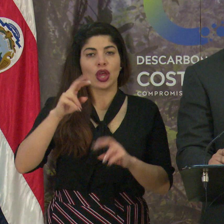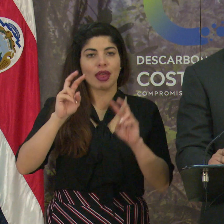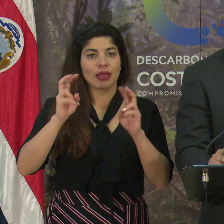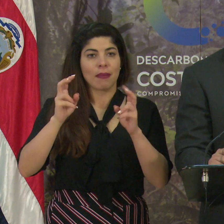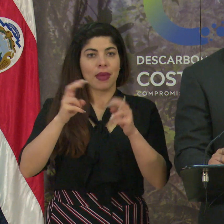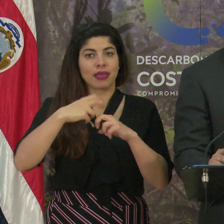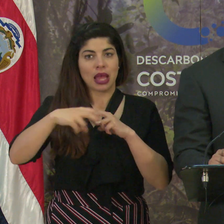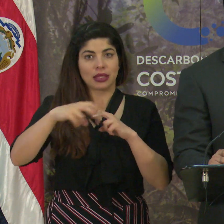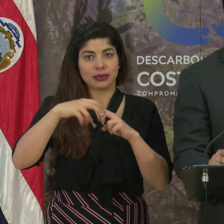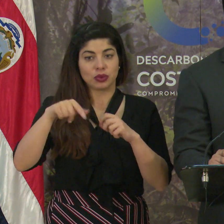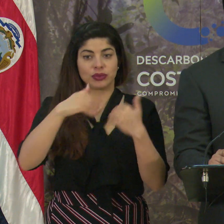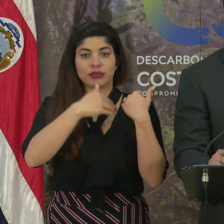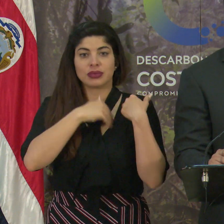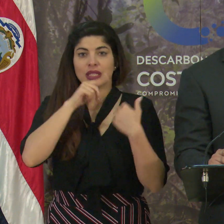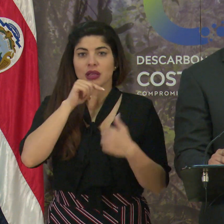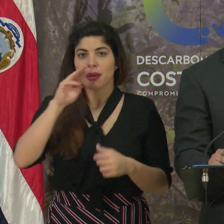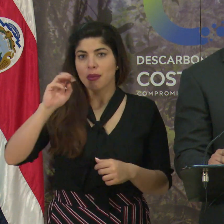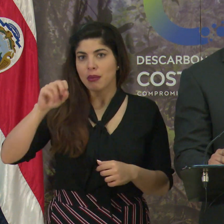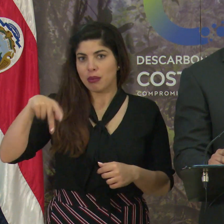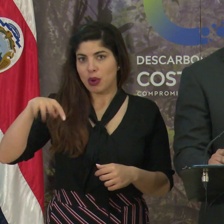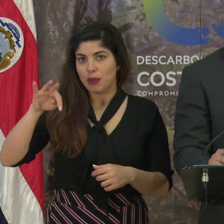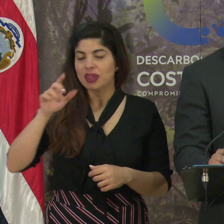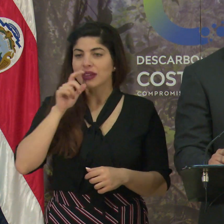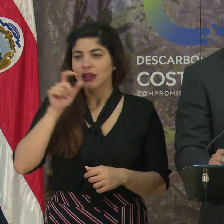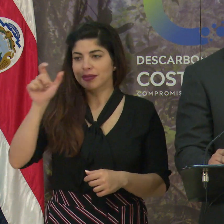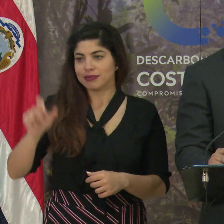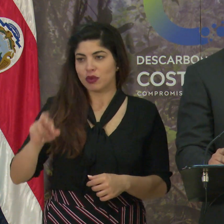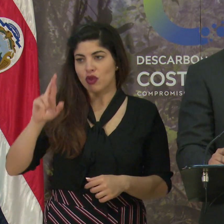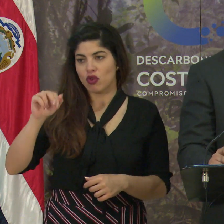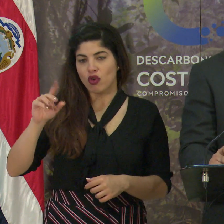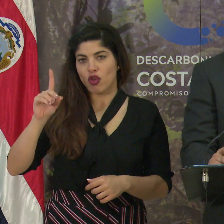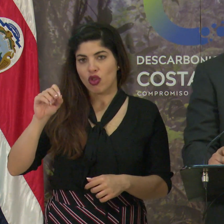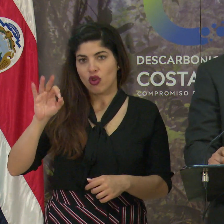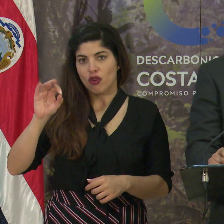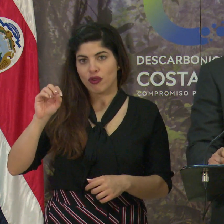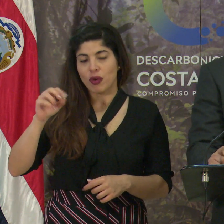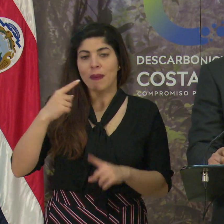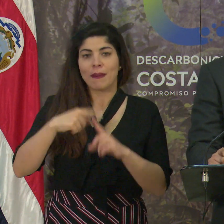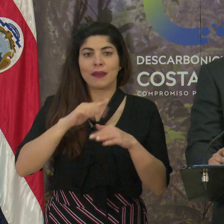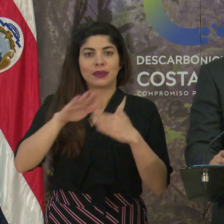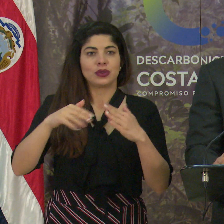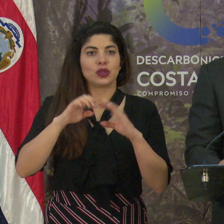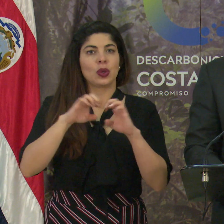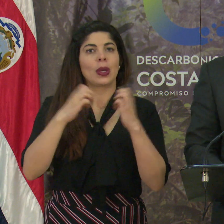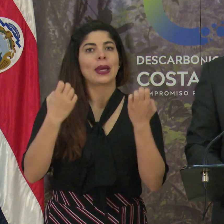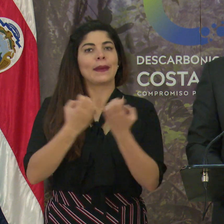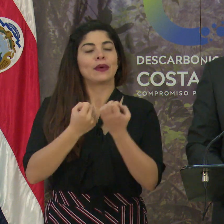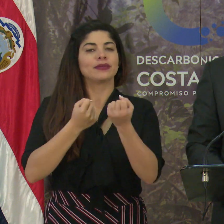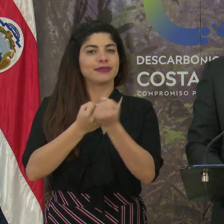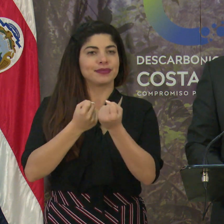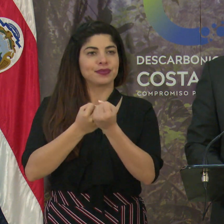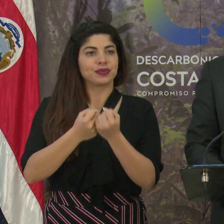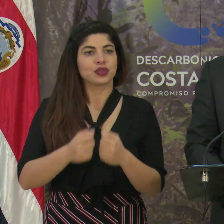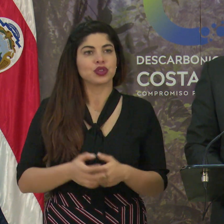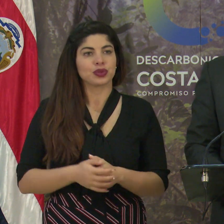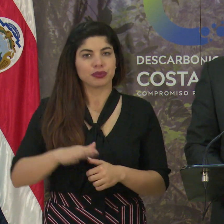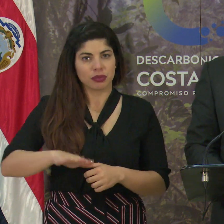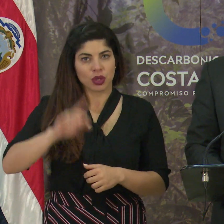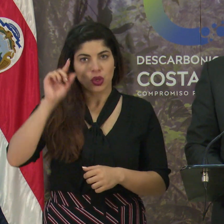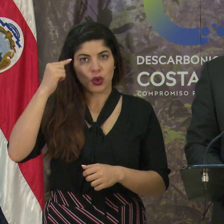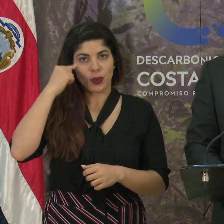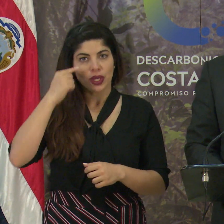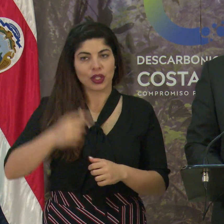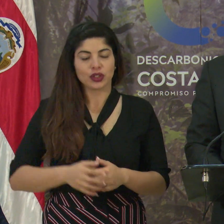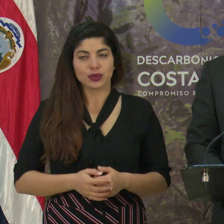transporte, que es de horas públicas, con don Rodolfo, y el apoyo de todo nuestro equipo de gobierno.